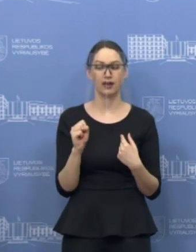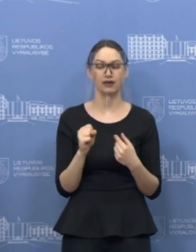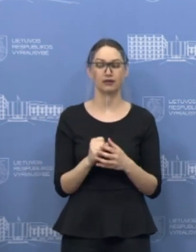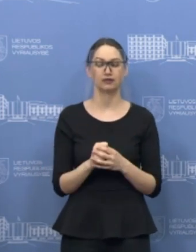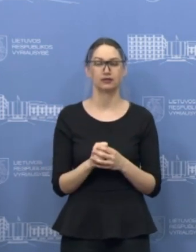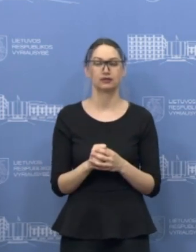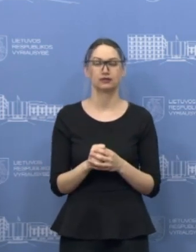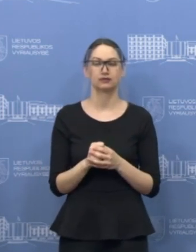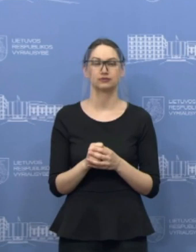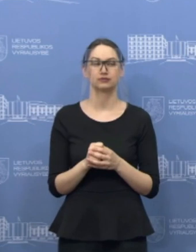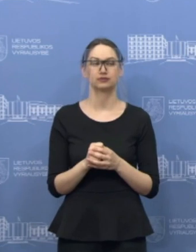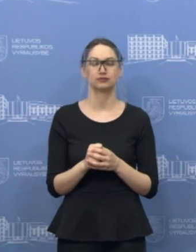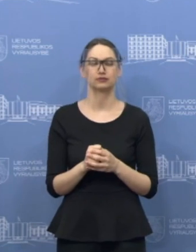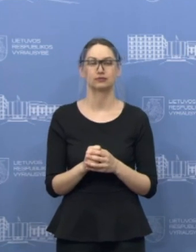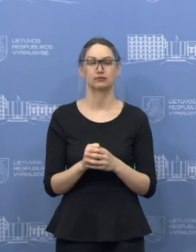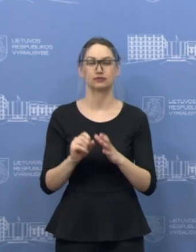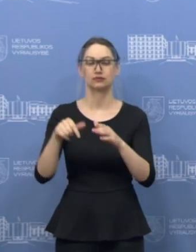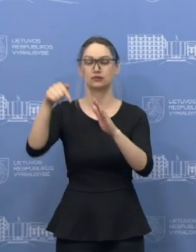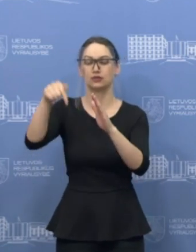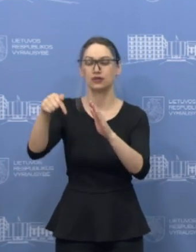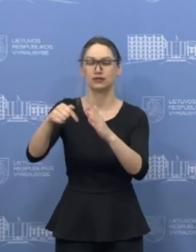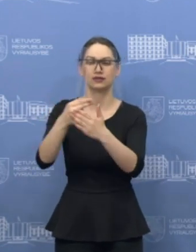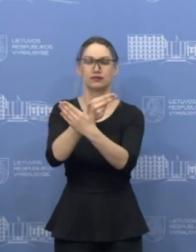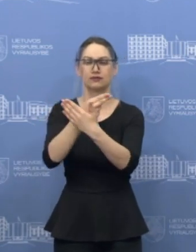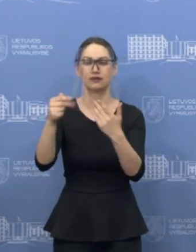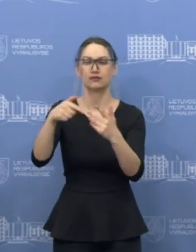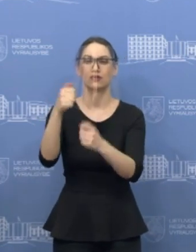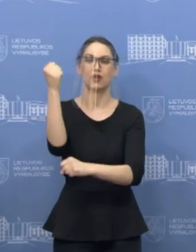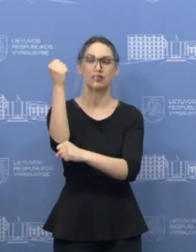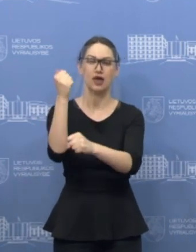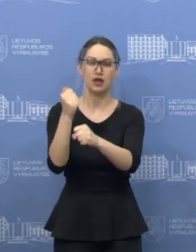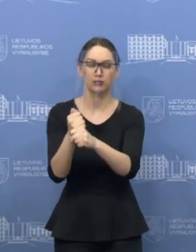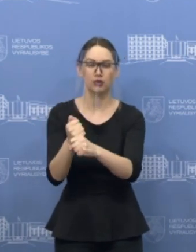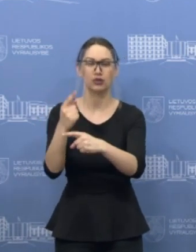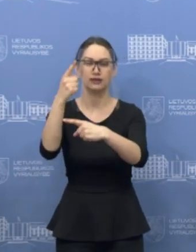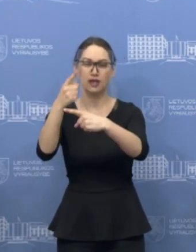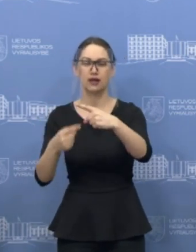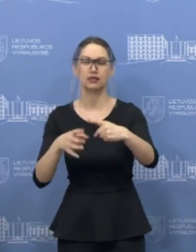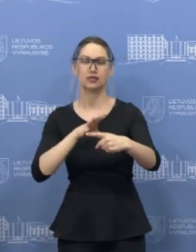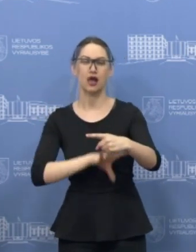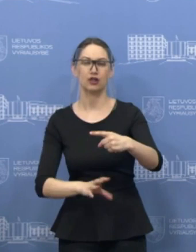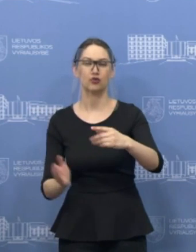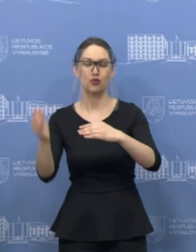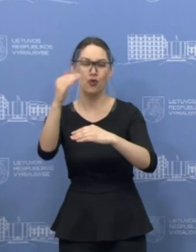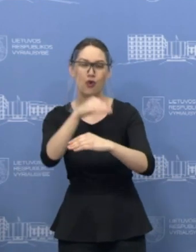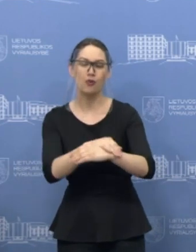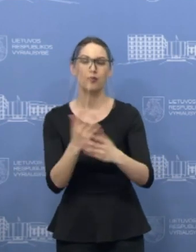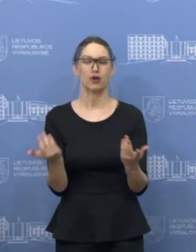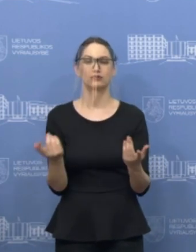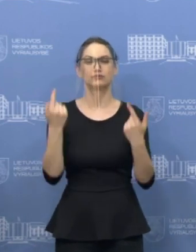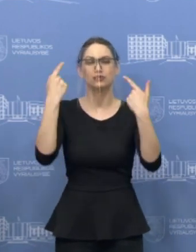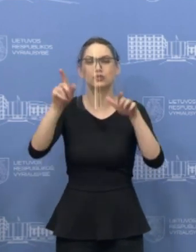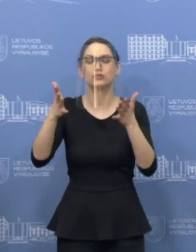lėšomis, kurios vis tiek lieka įmonėjai. Tai yra ir darbuotojų dalis darbo užmokesčio ir kažkokios